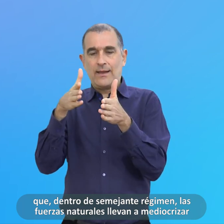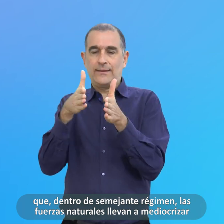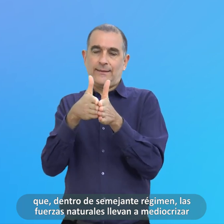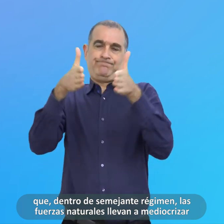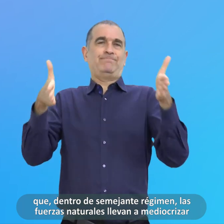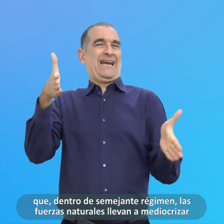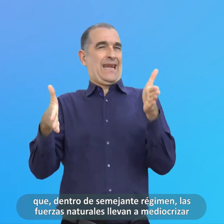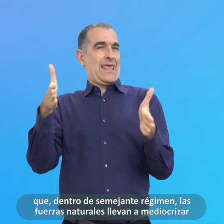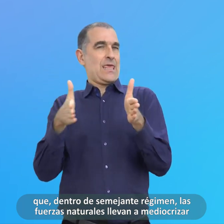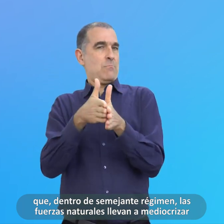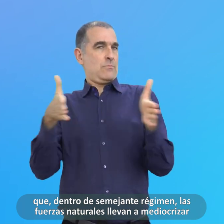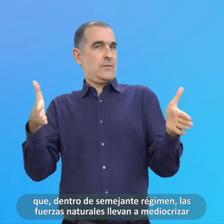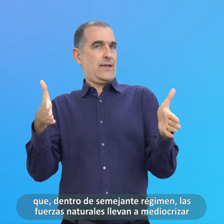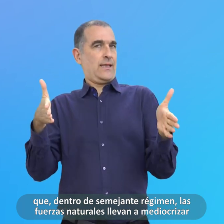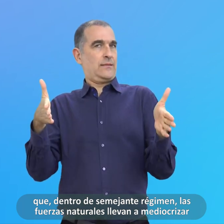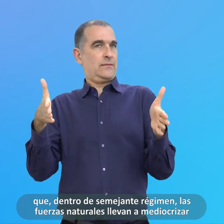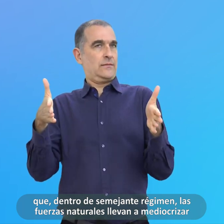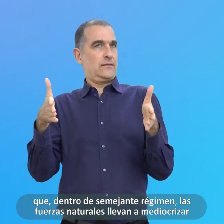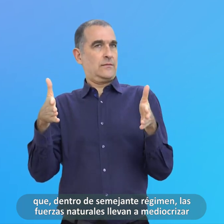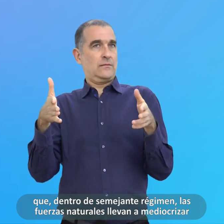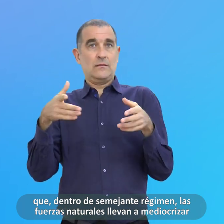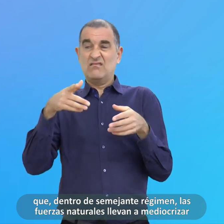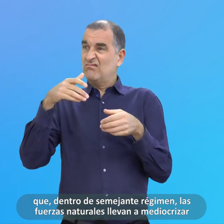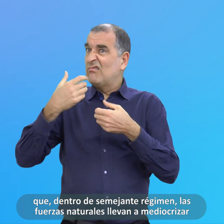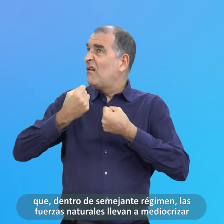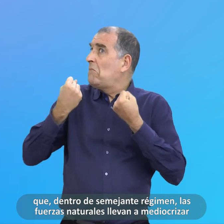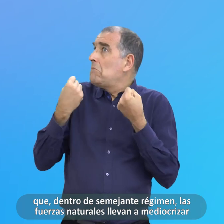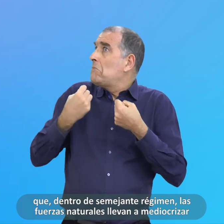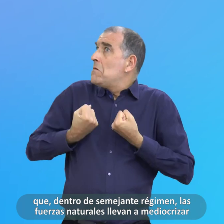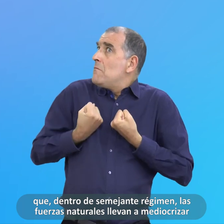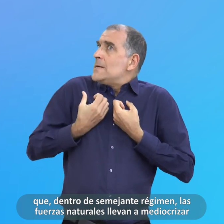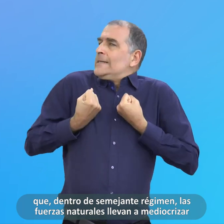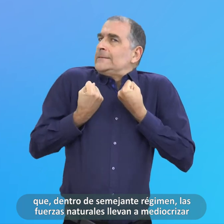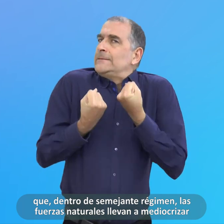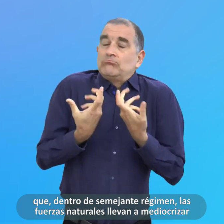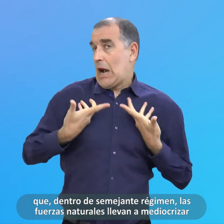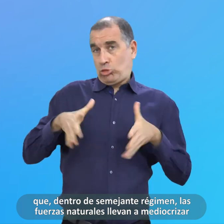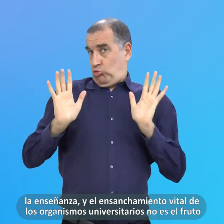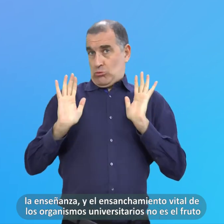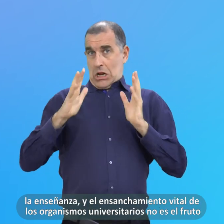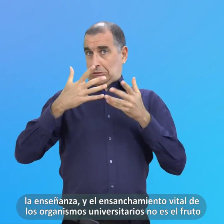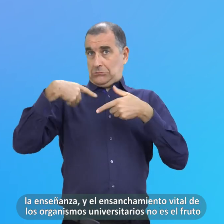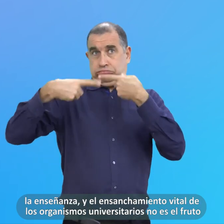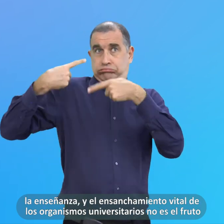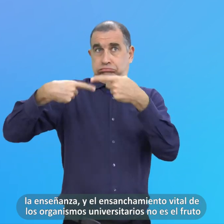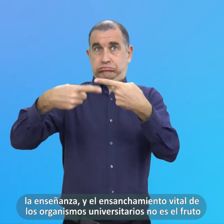naturales Llevan a mediocrizar La enseñanza Y el ensanchamiento